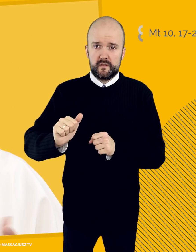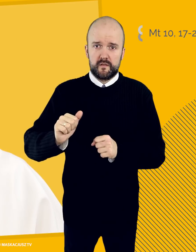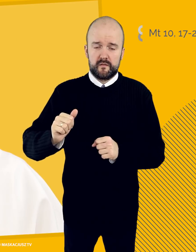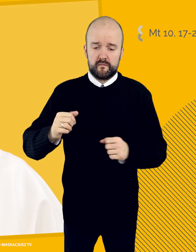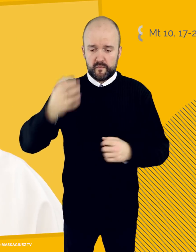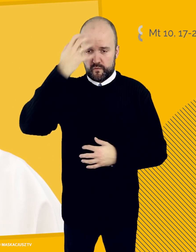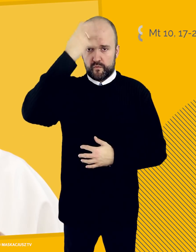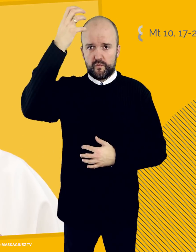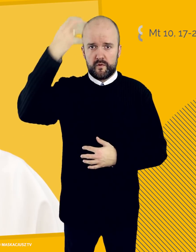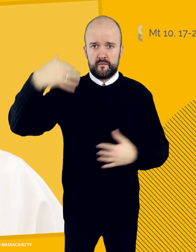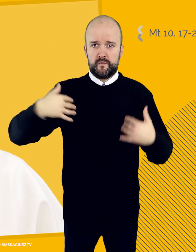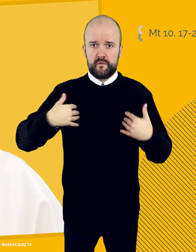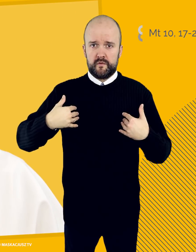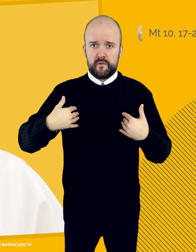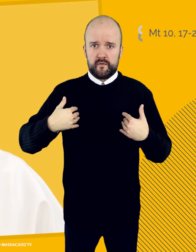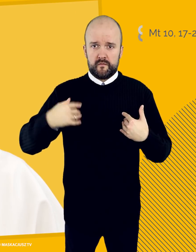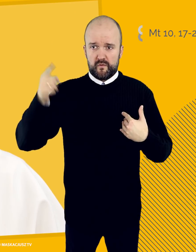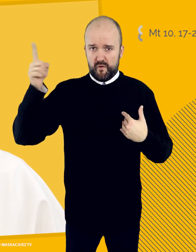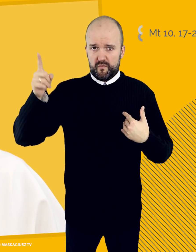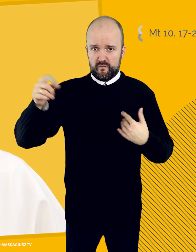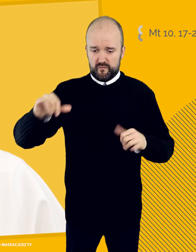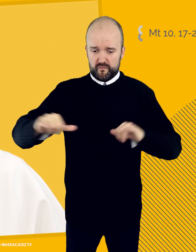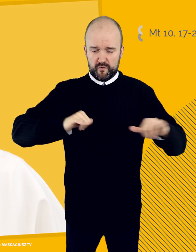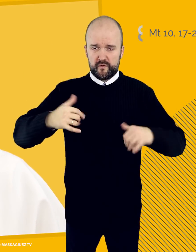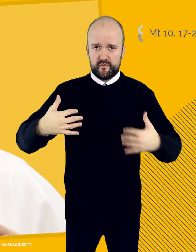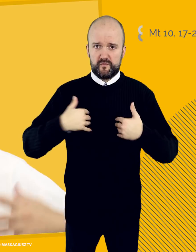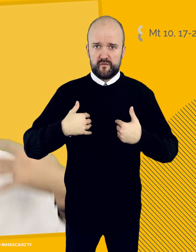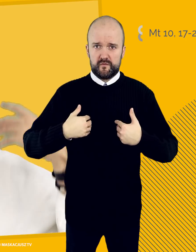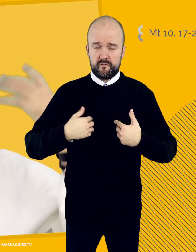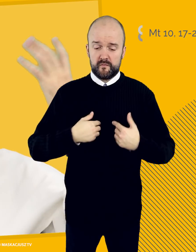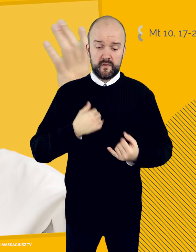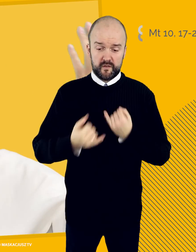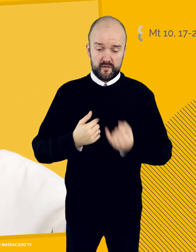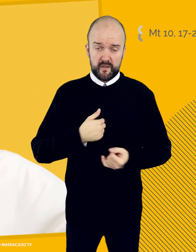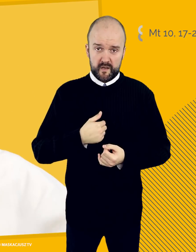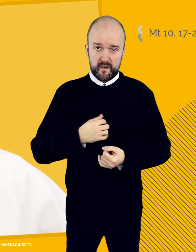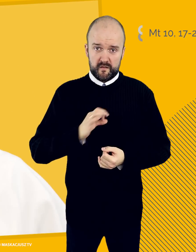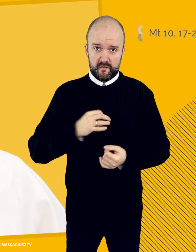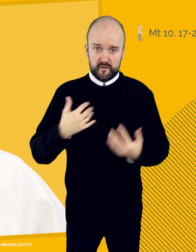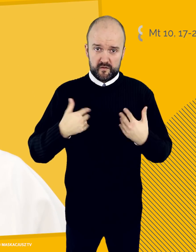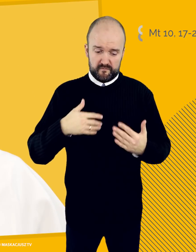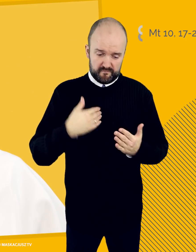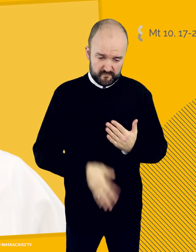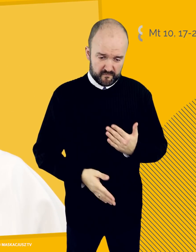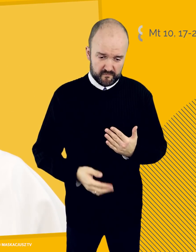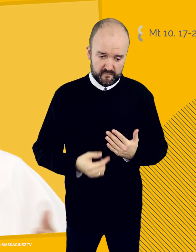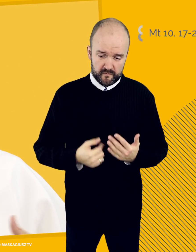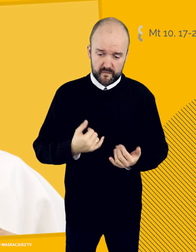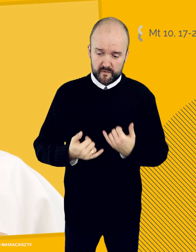i nawet jeśli stracę coś ważnego dla mnie, ale powierzę się Jego rękom,